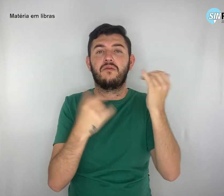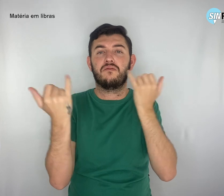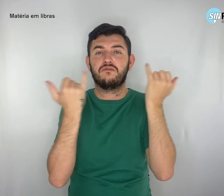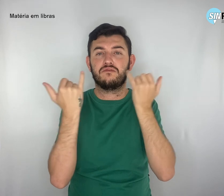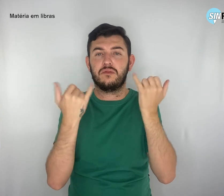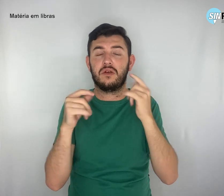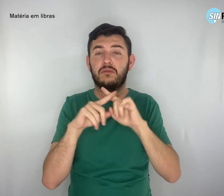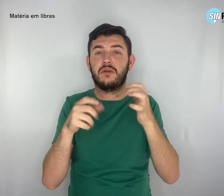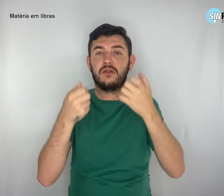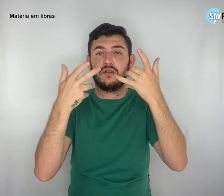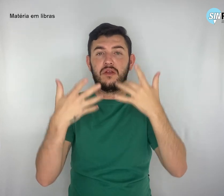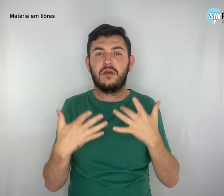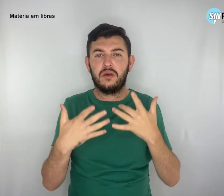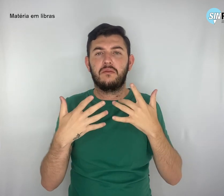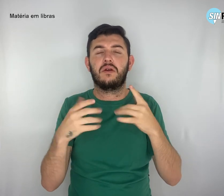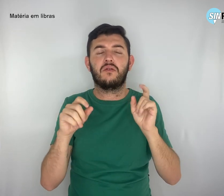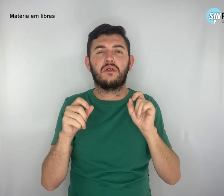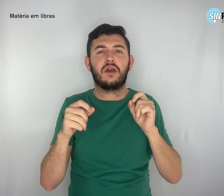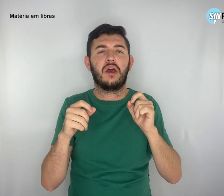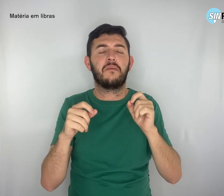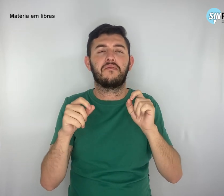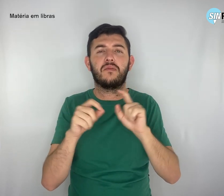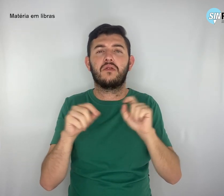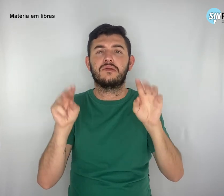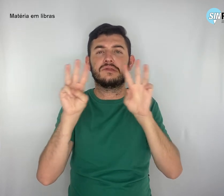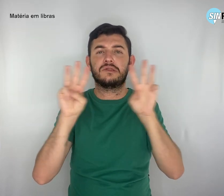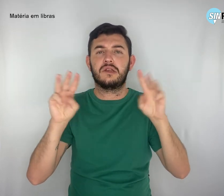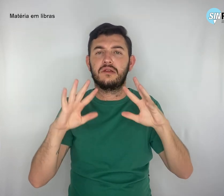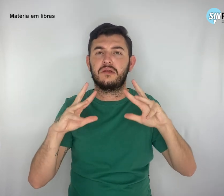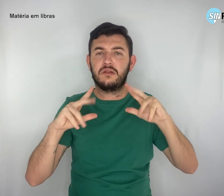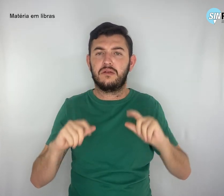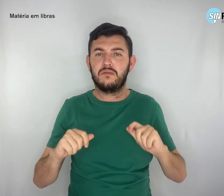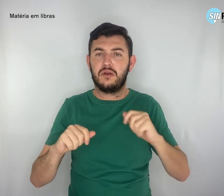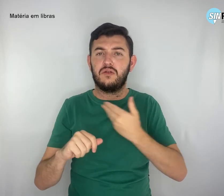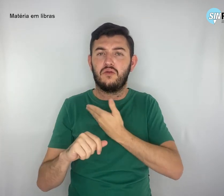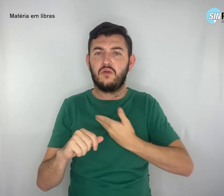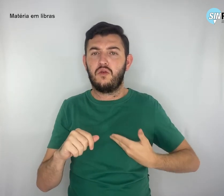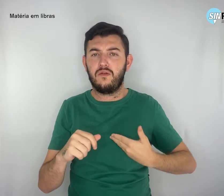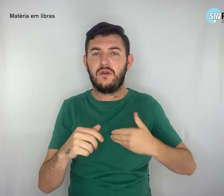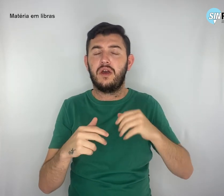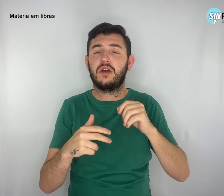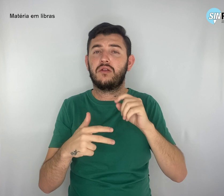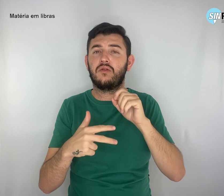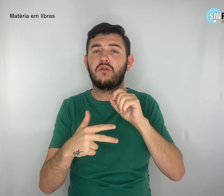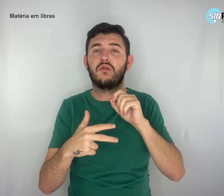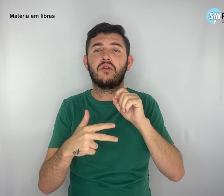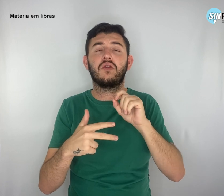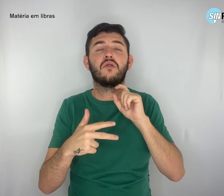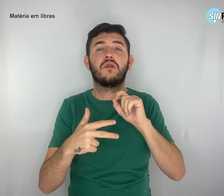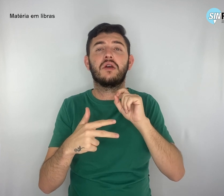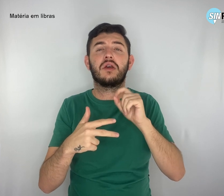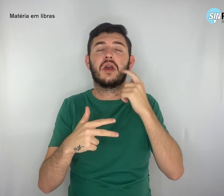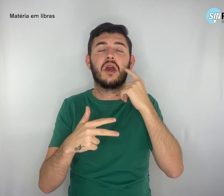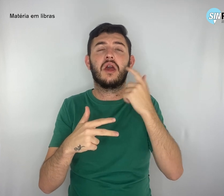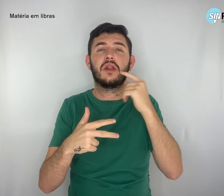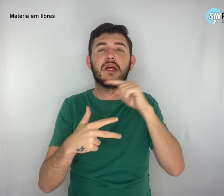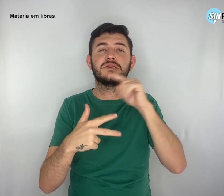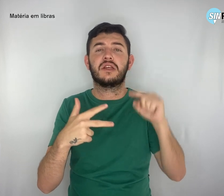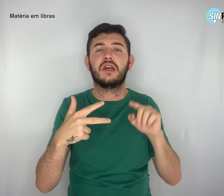canais de transparência dos governos nas três esferas da União, do acesso à informação